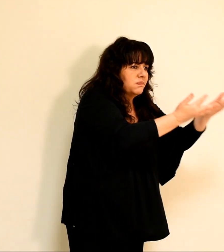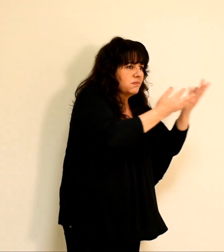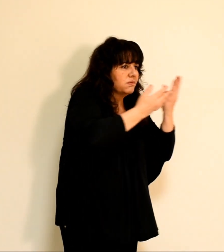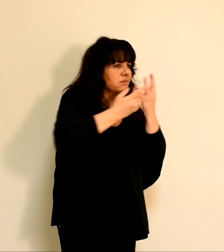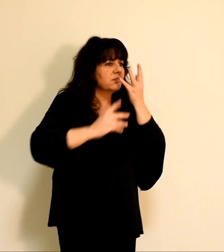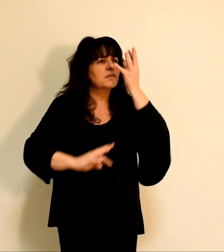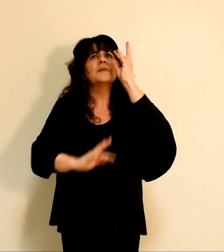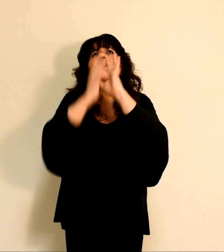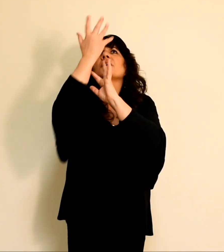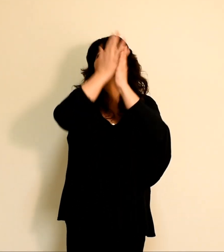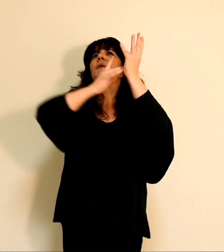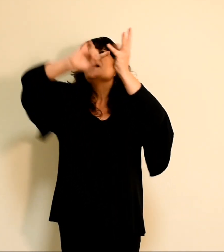éclairs.